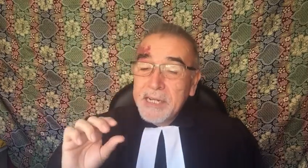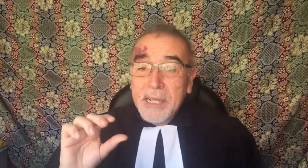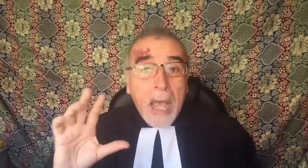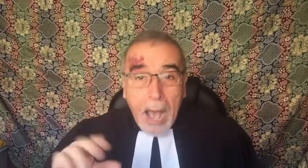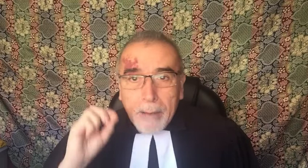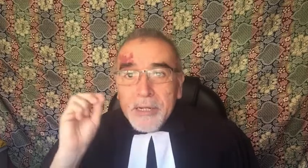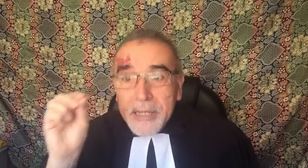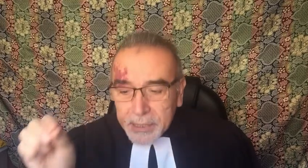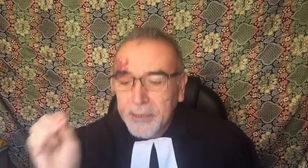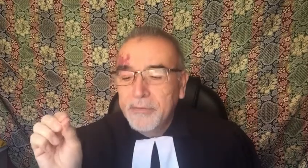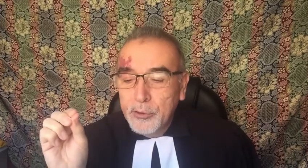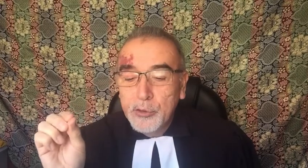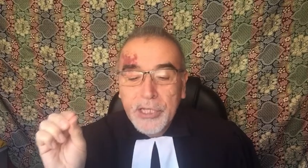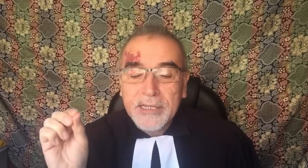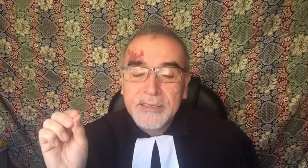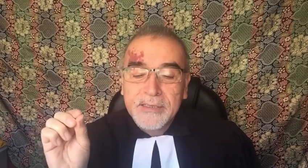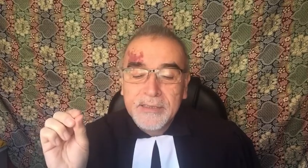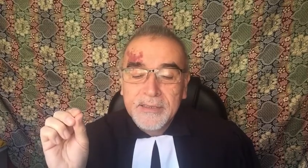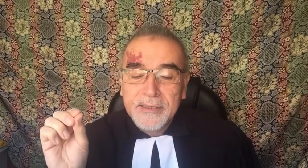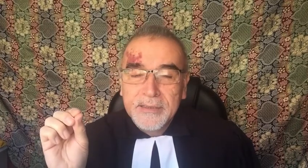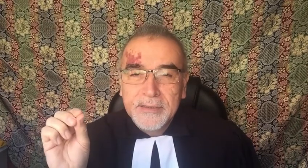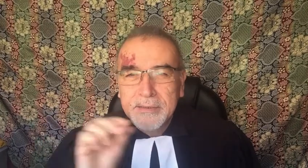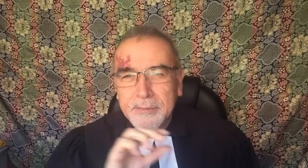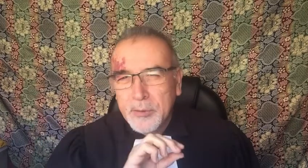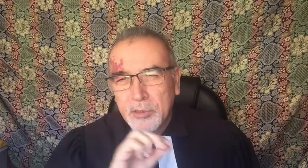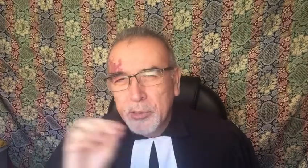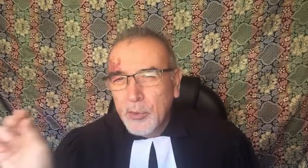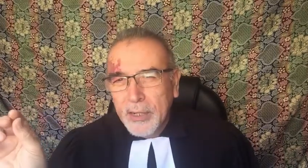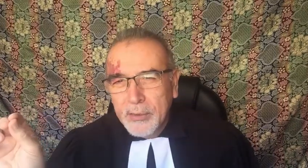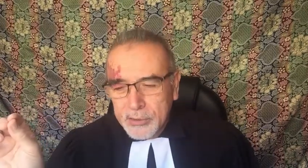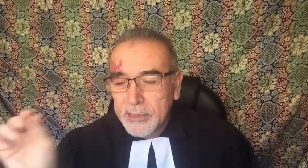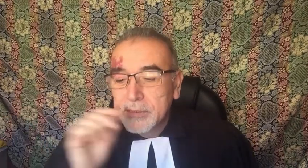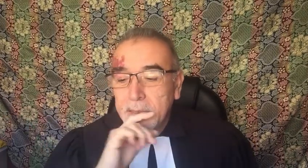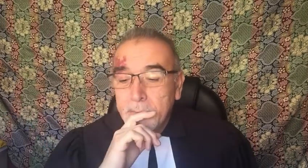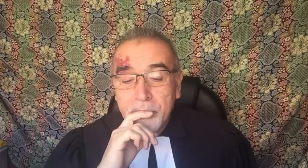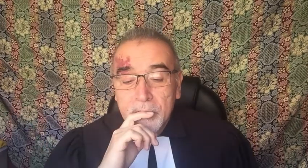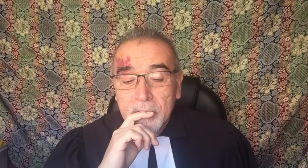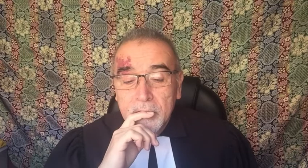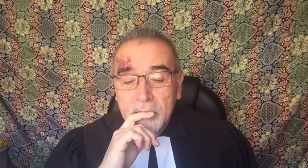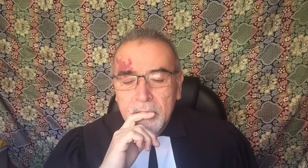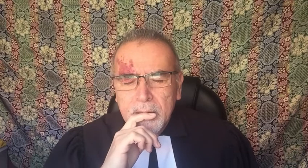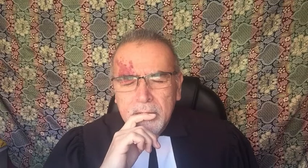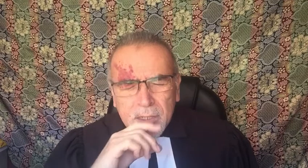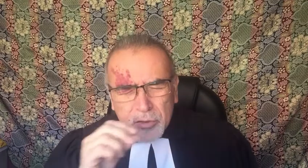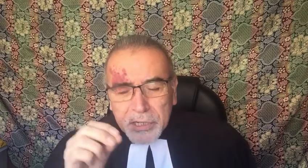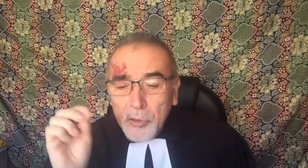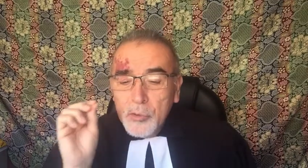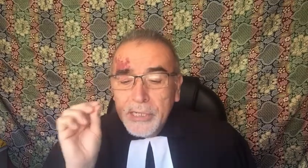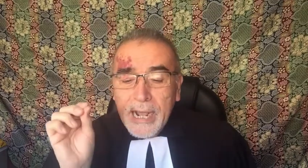abrir fronteras por sobre todas las cosas. ¿Qué nos quiere comunicar